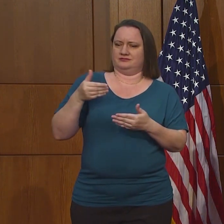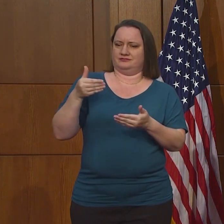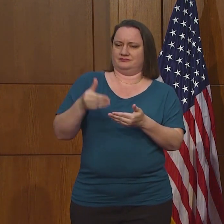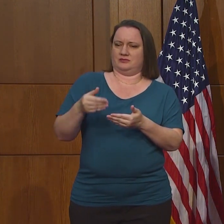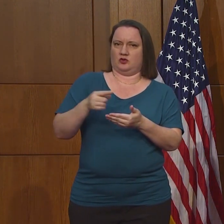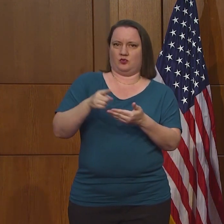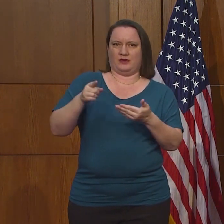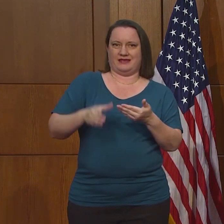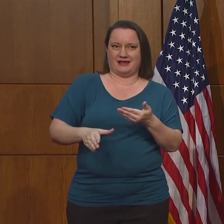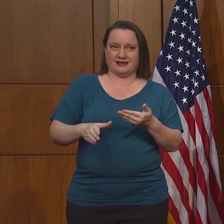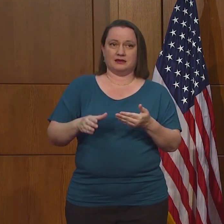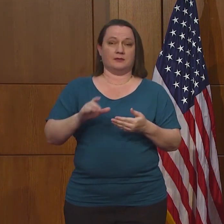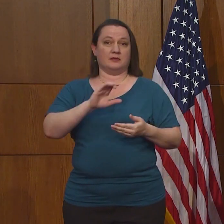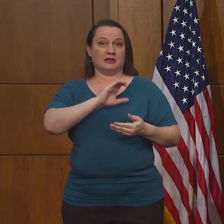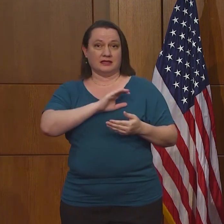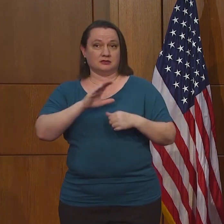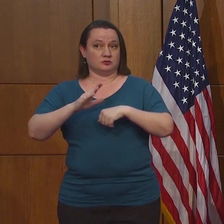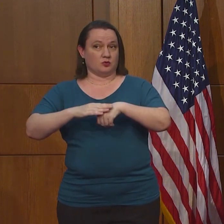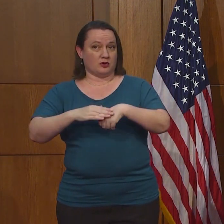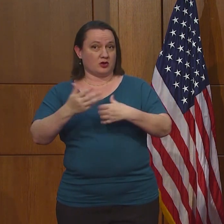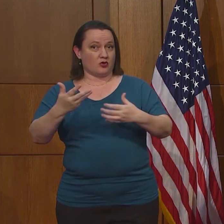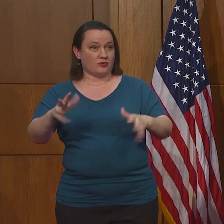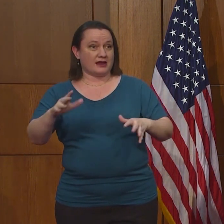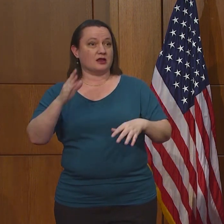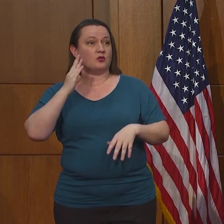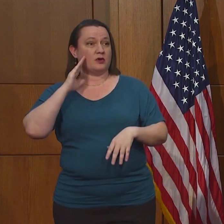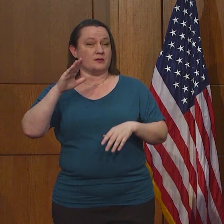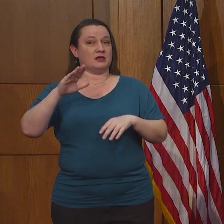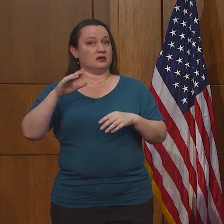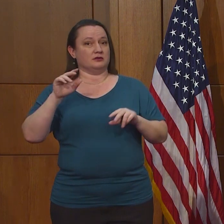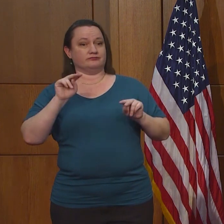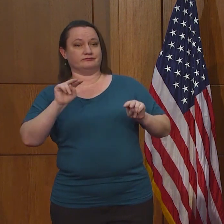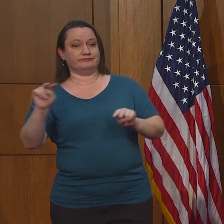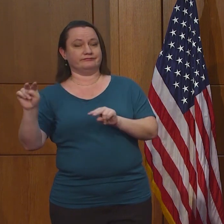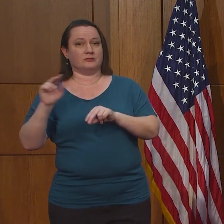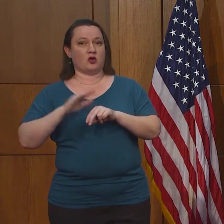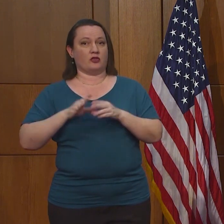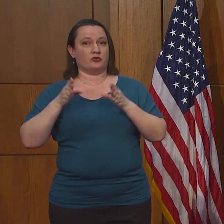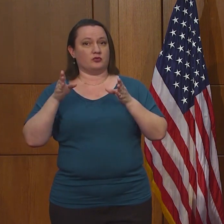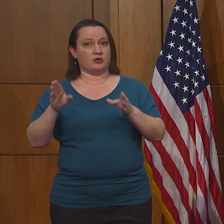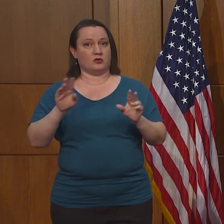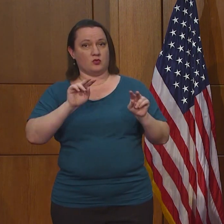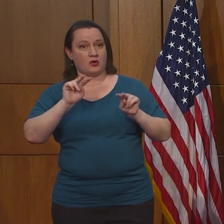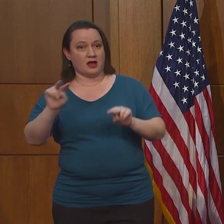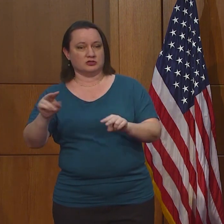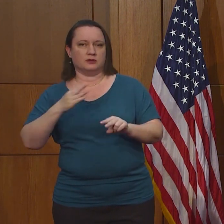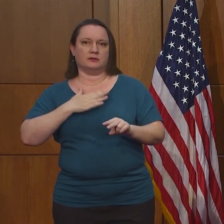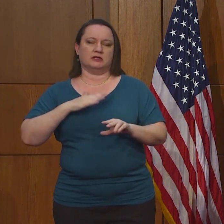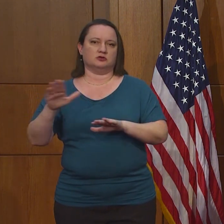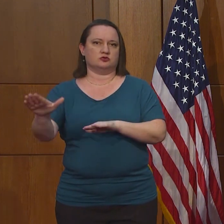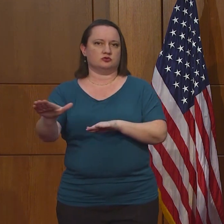monitoreando las carreteras, así que por favor bajen la velocidad.